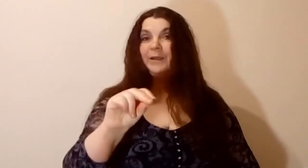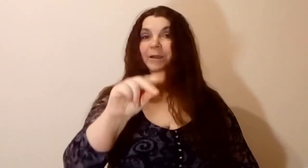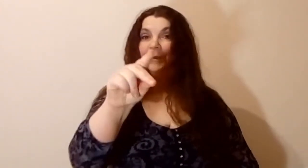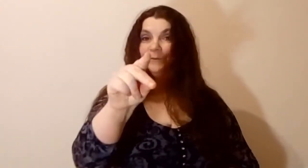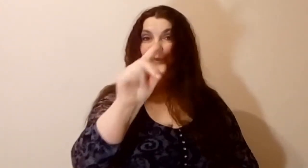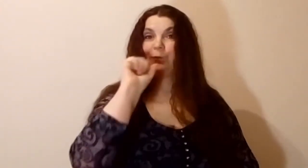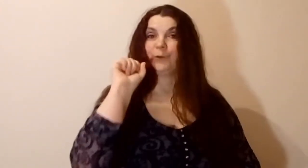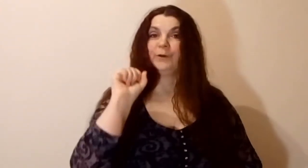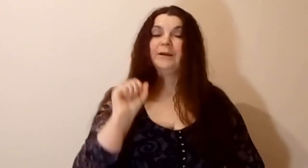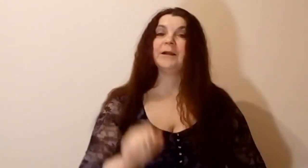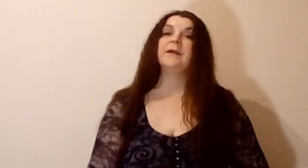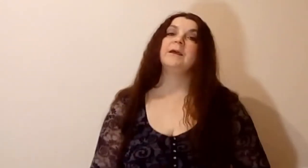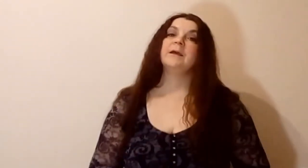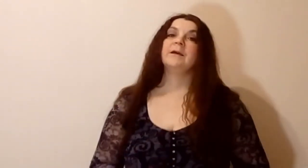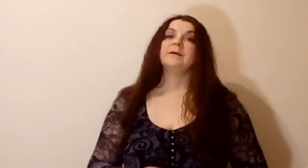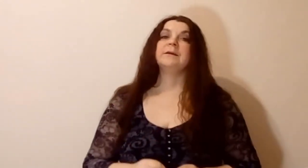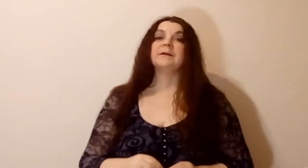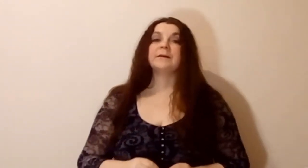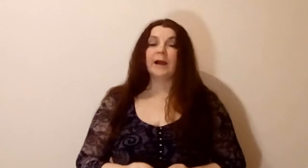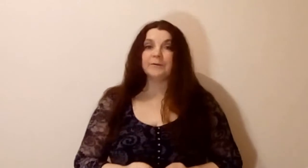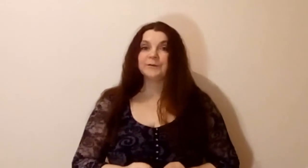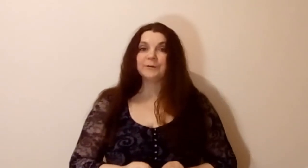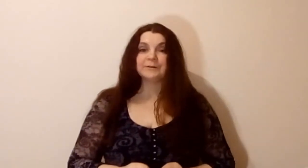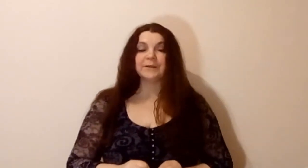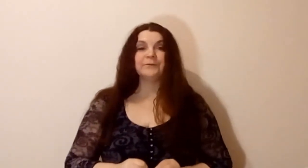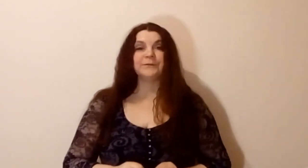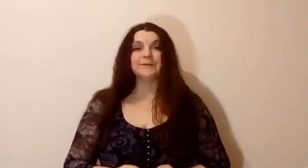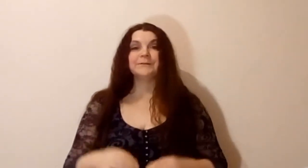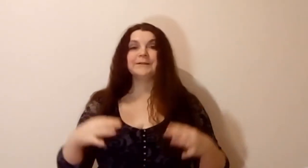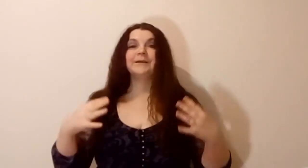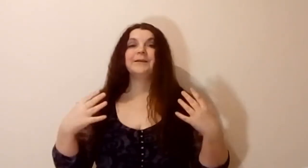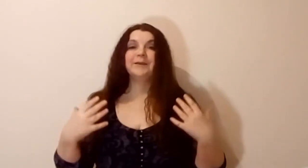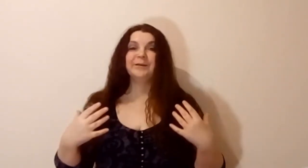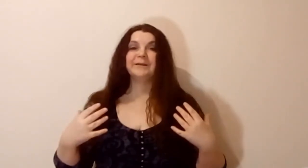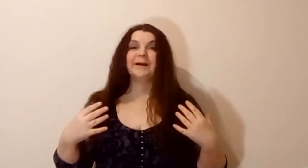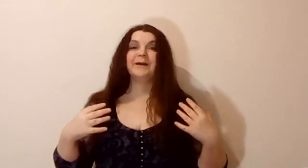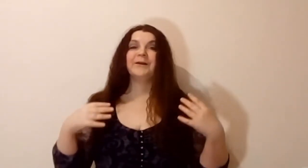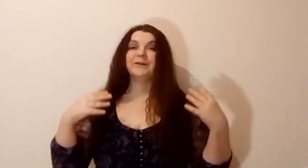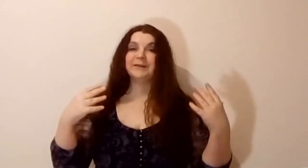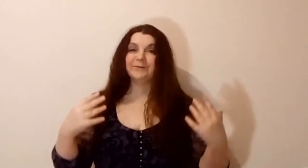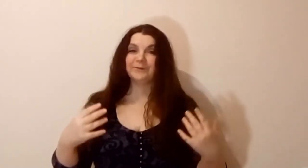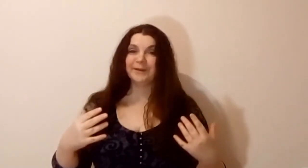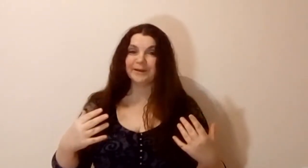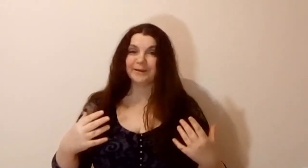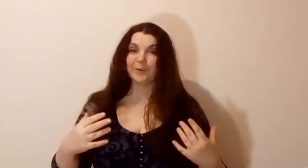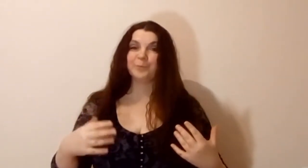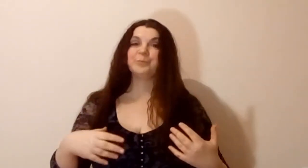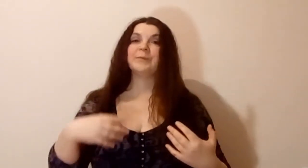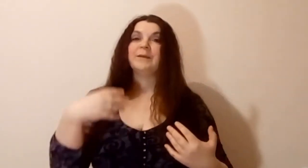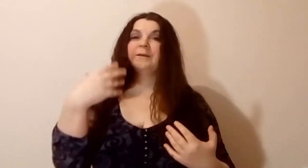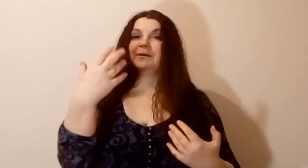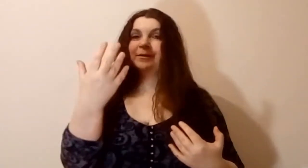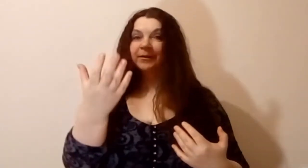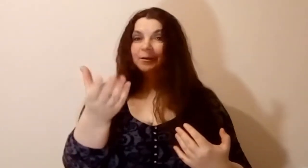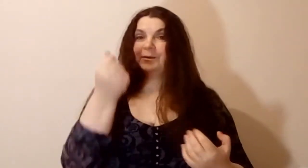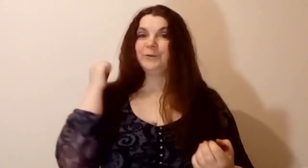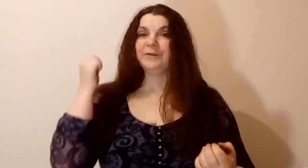видеоролик. И как все-таки вызвать именно доверие людей,